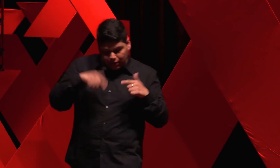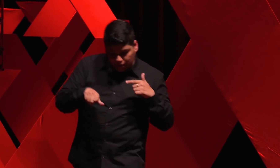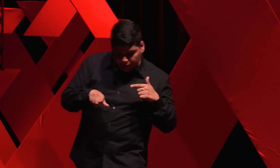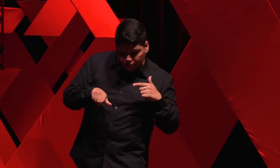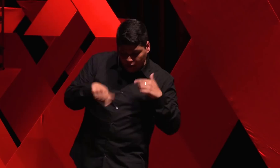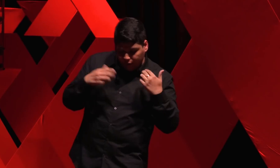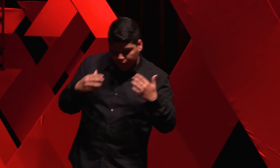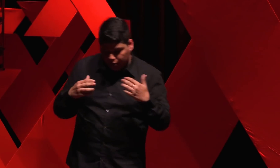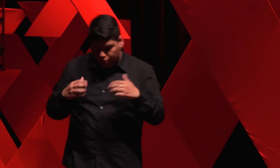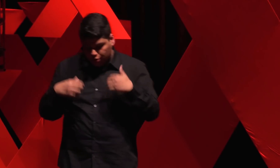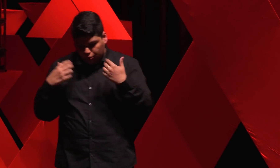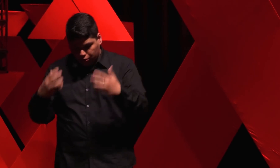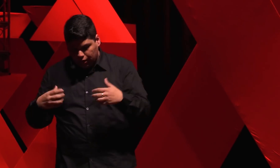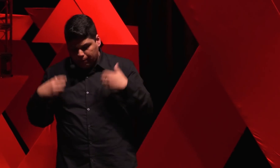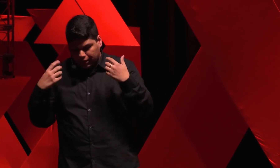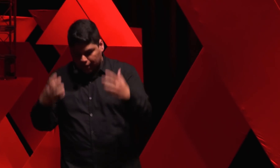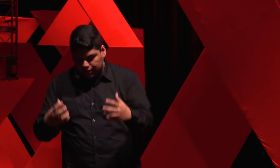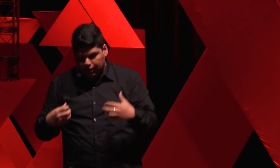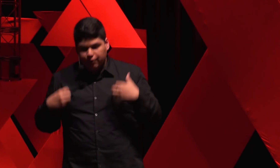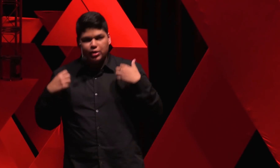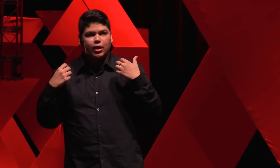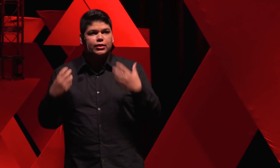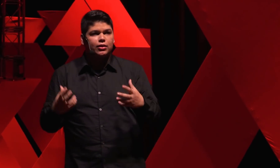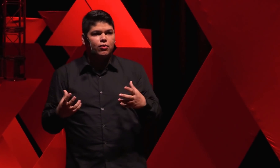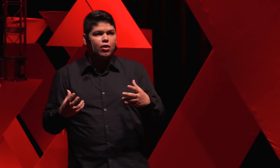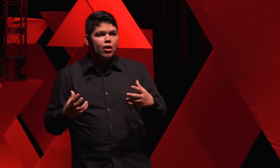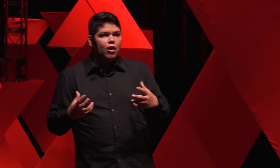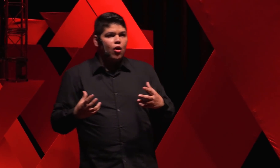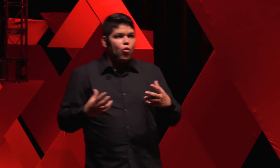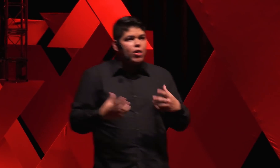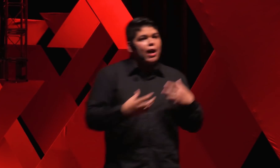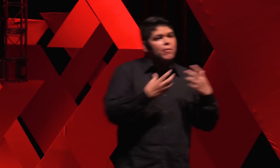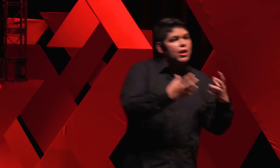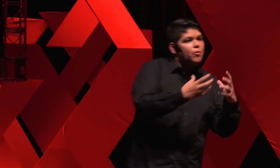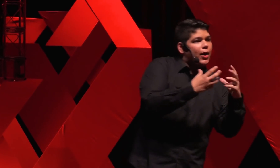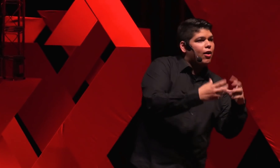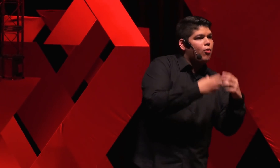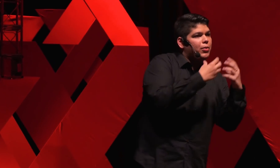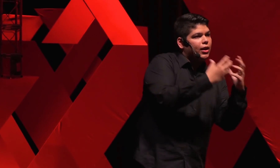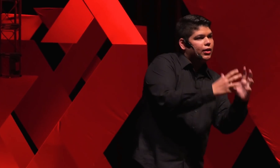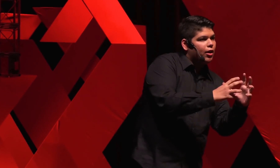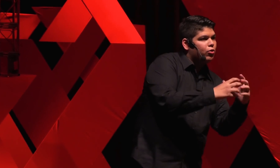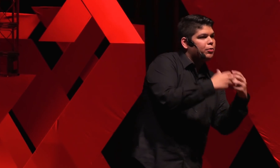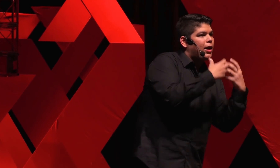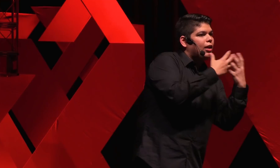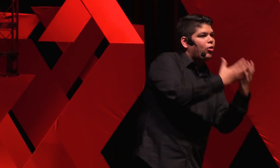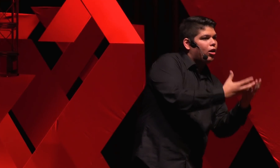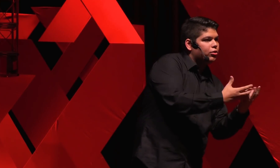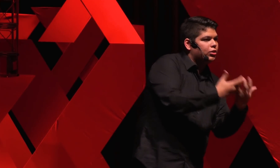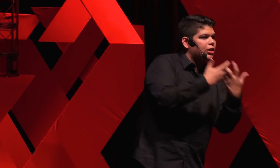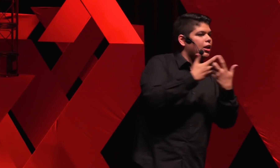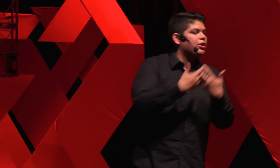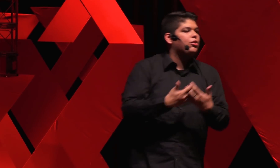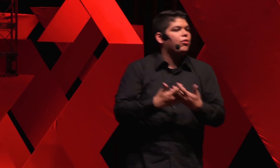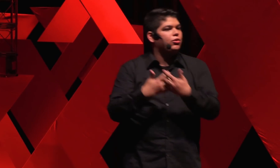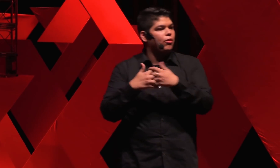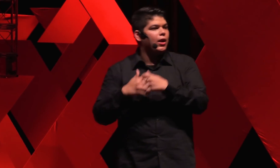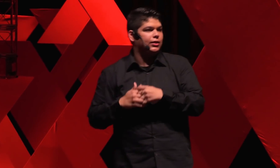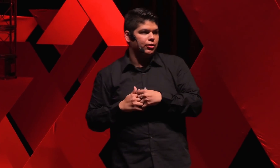partir disso que eu fiz, do estudo, da pesquisa, da investigação, um caminho para compreender os paradoxos das religiões no Brasil.